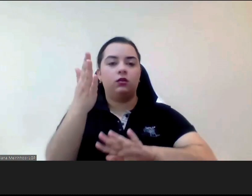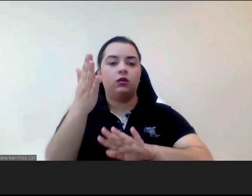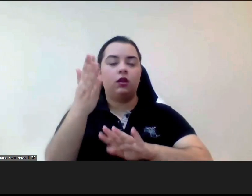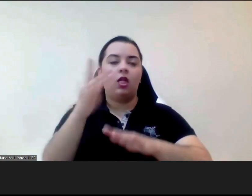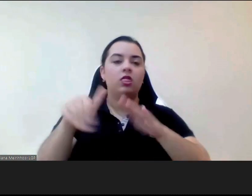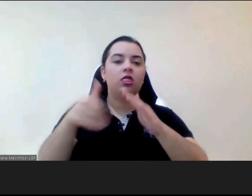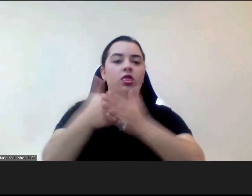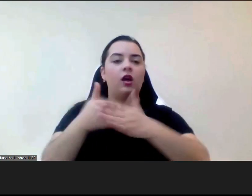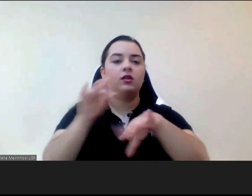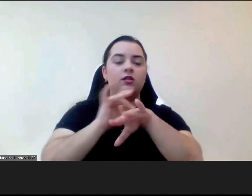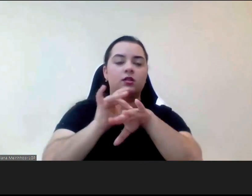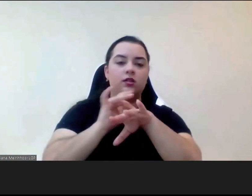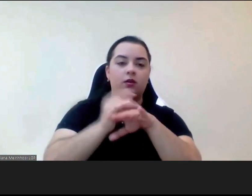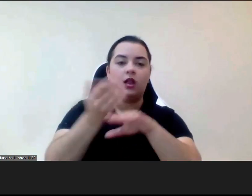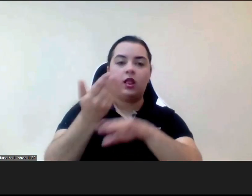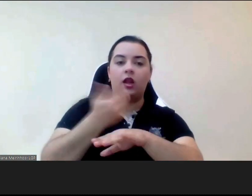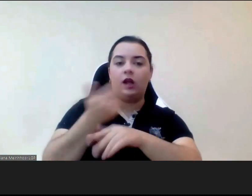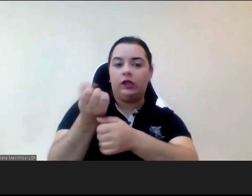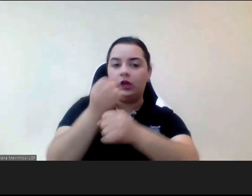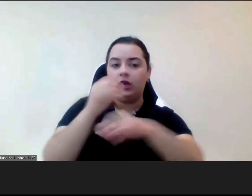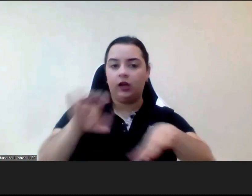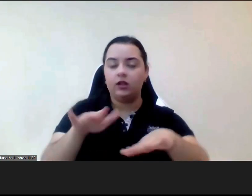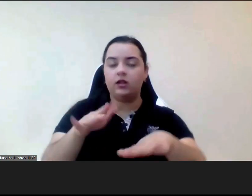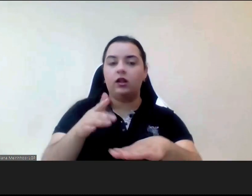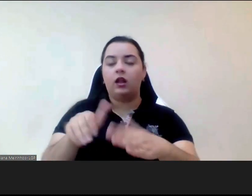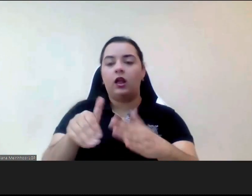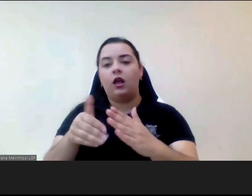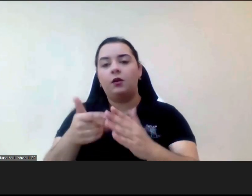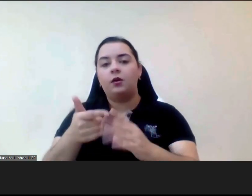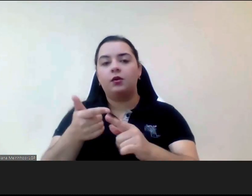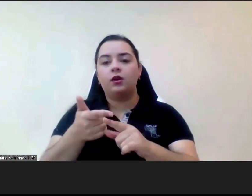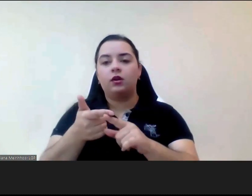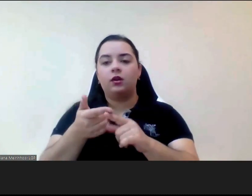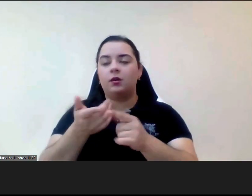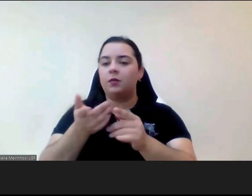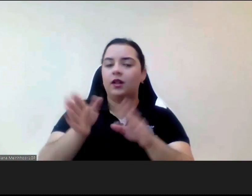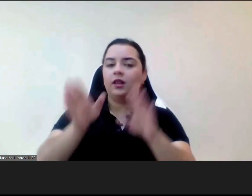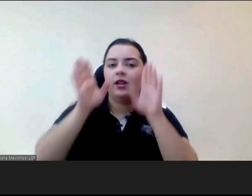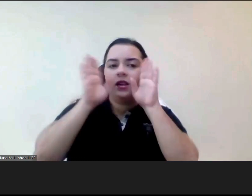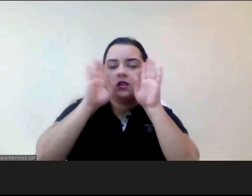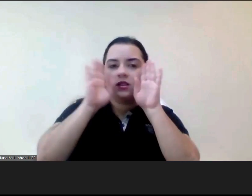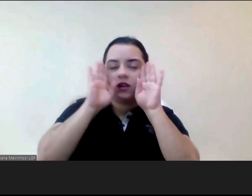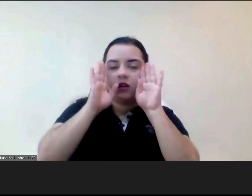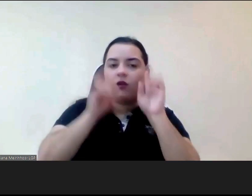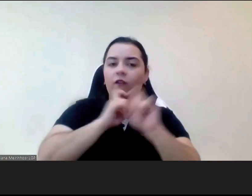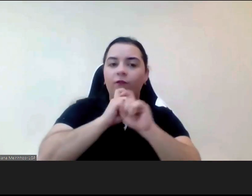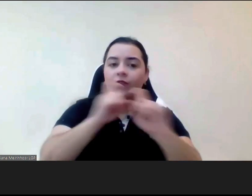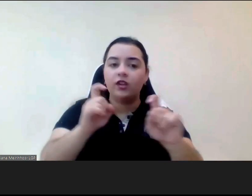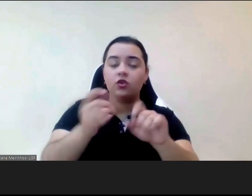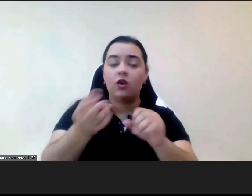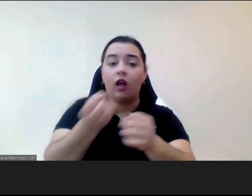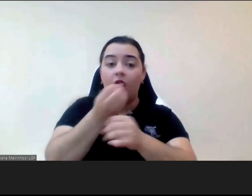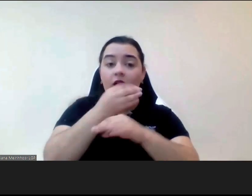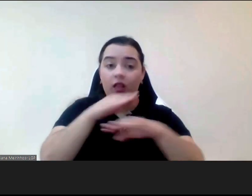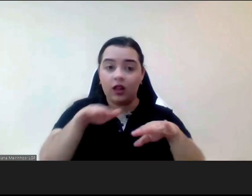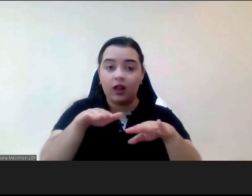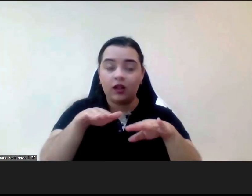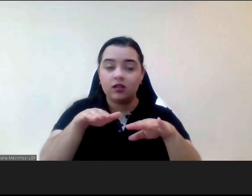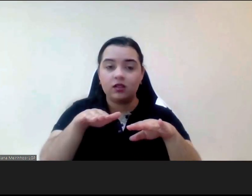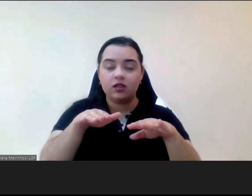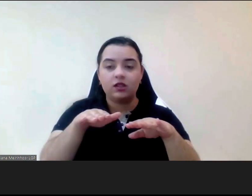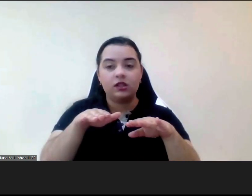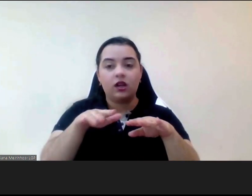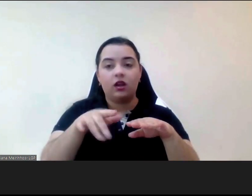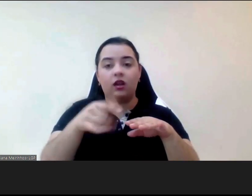vulnerabilidade dessa faixa etária porque muitos ainda nem sequer